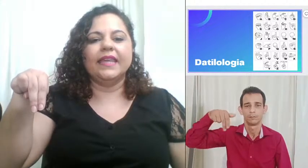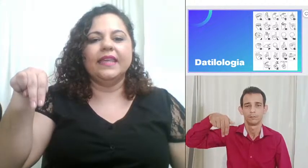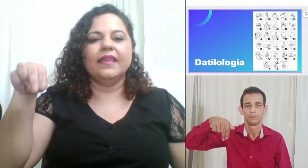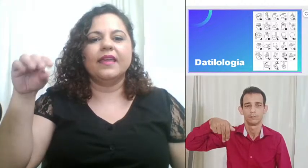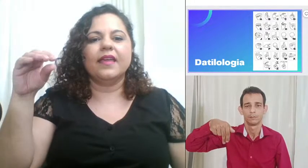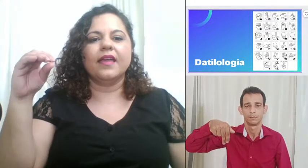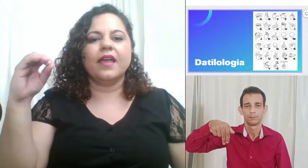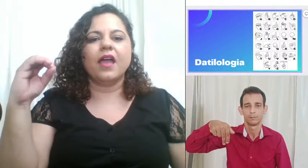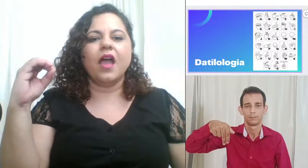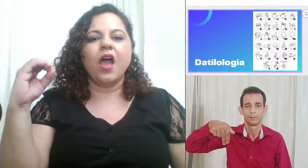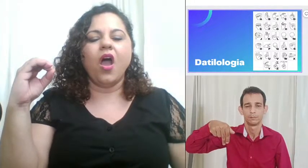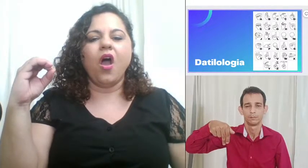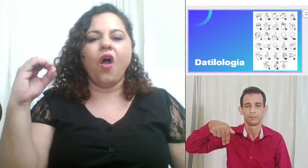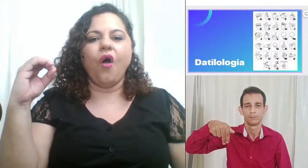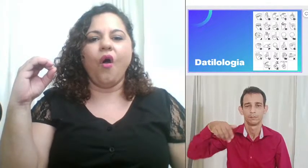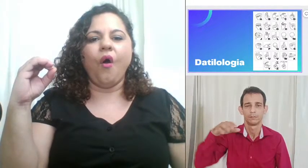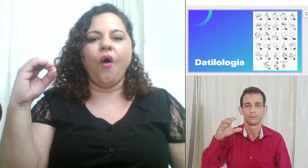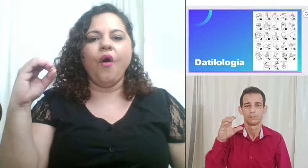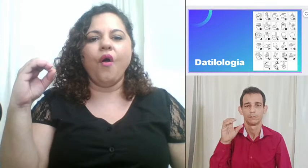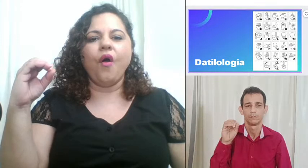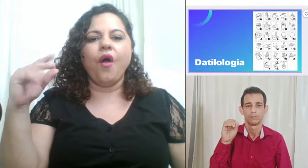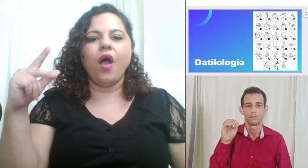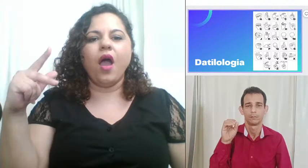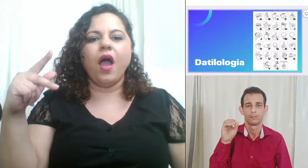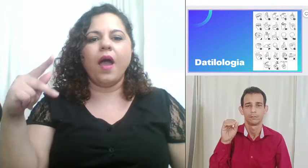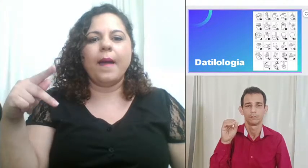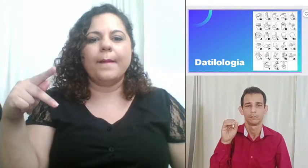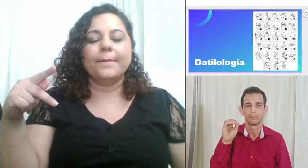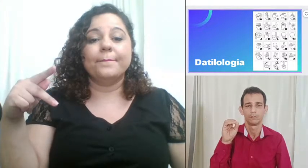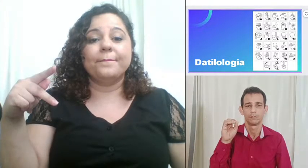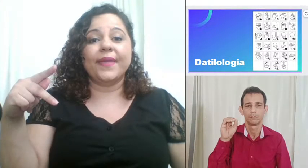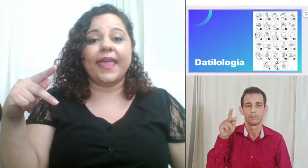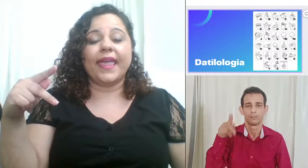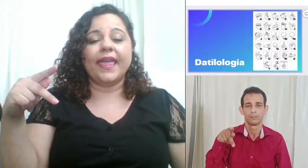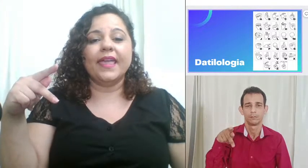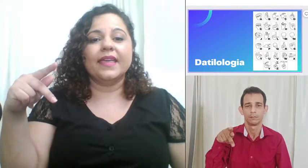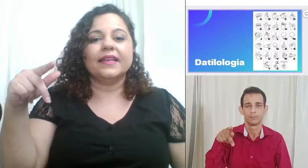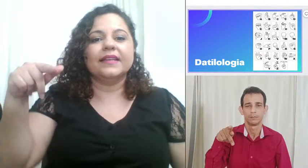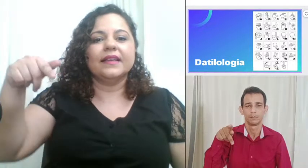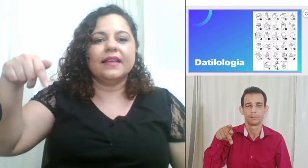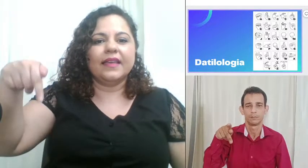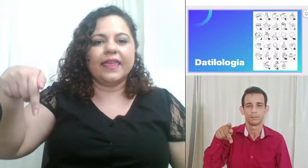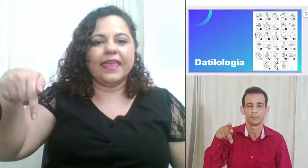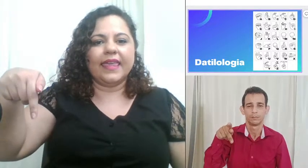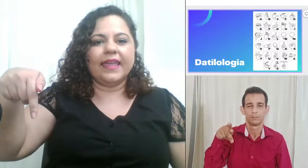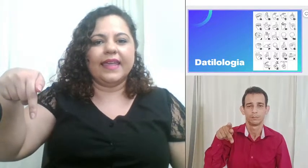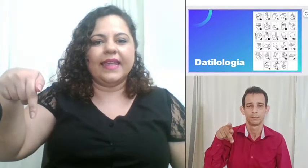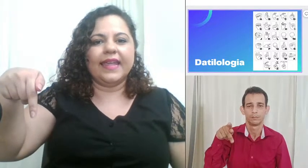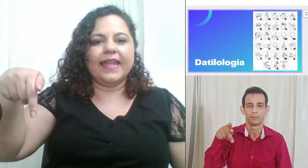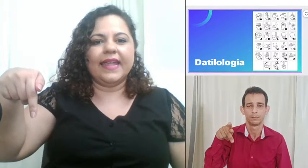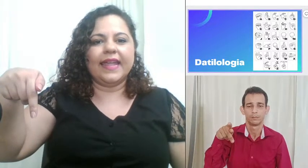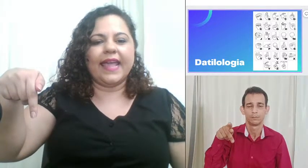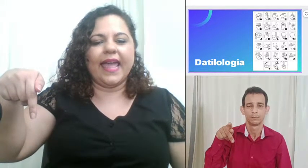O P Q